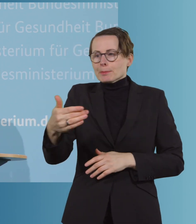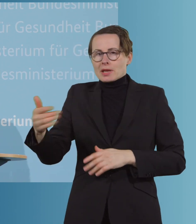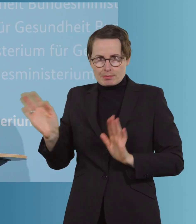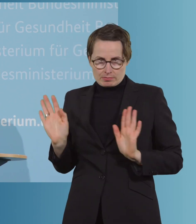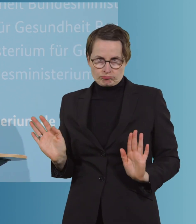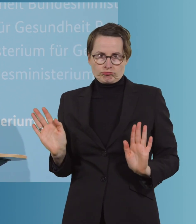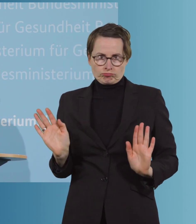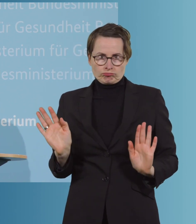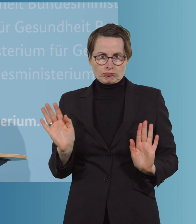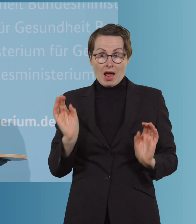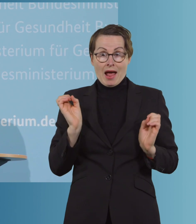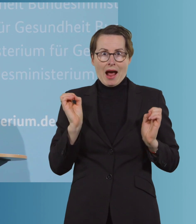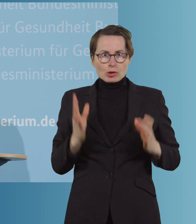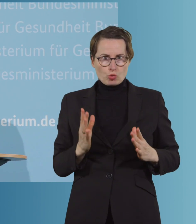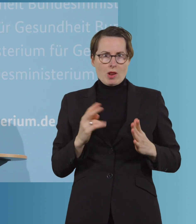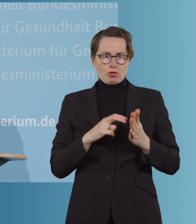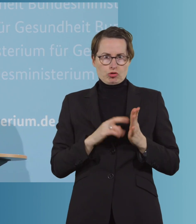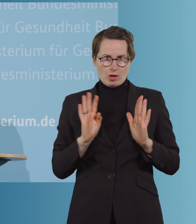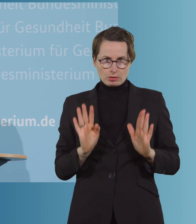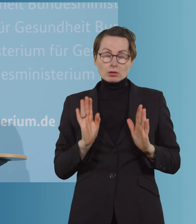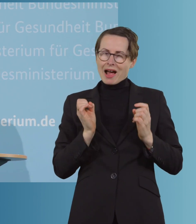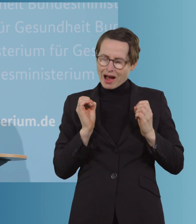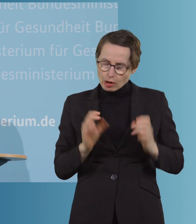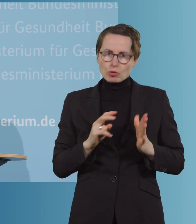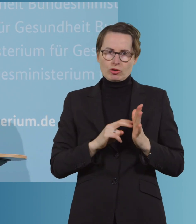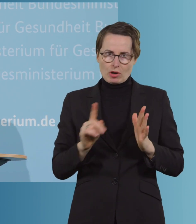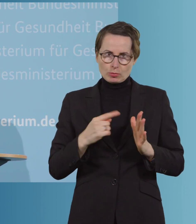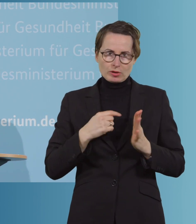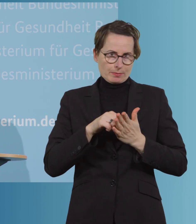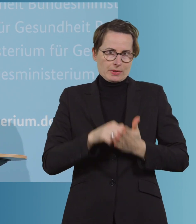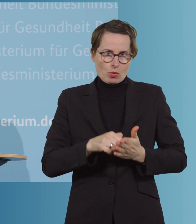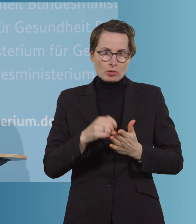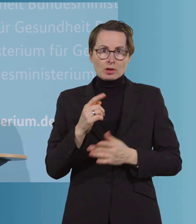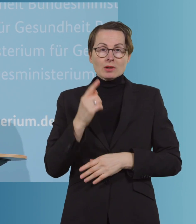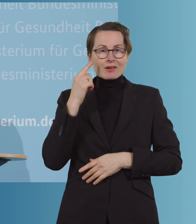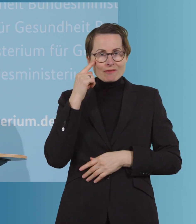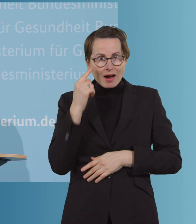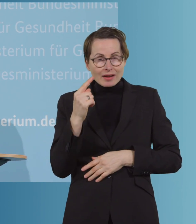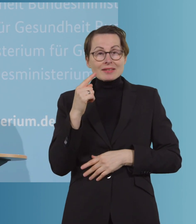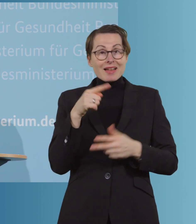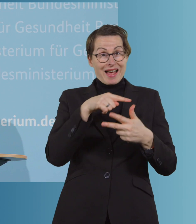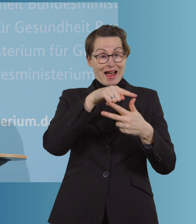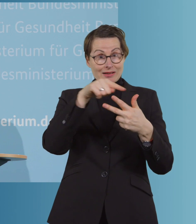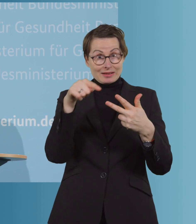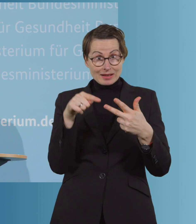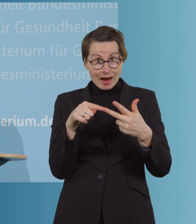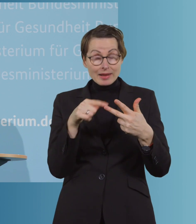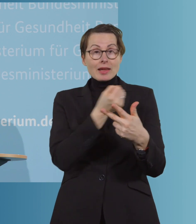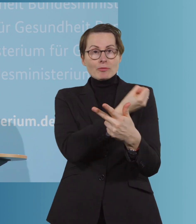muss man ja hinzufügen, Stand jetzt wissen, ist es so, dass alle drei Impfstoffe wirksam sind in dem